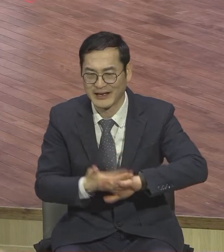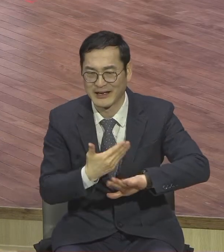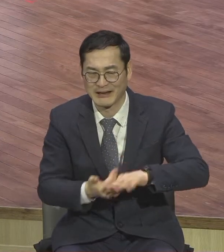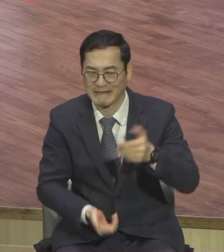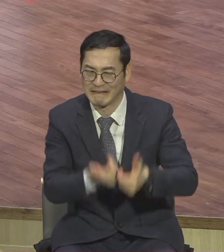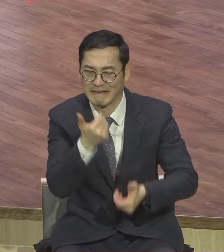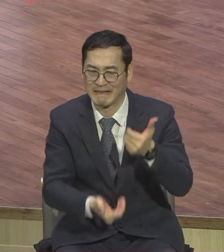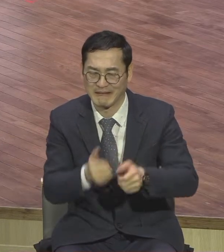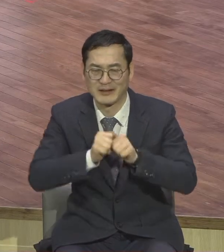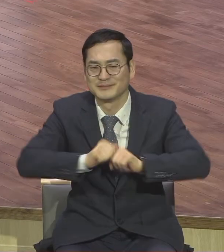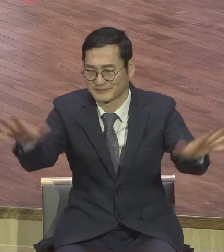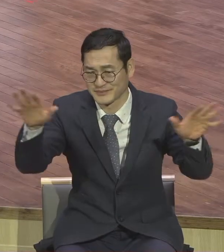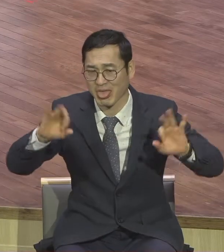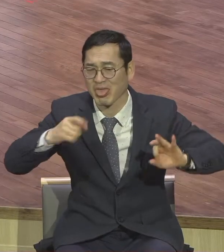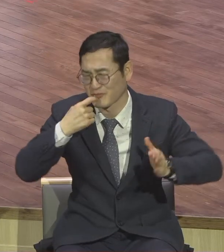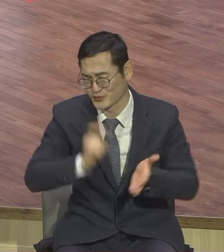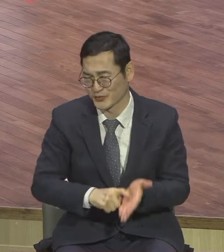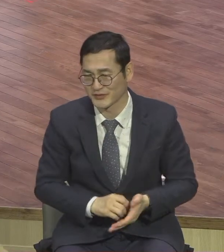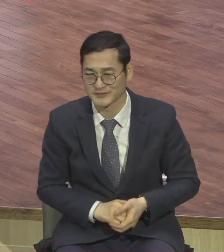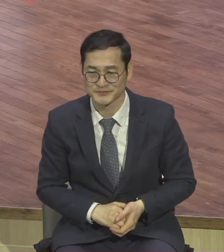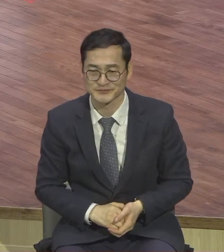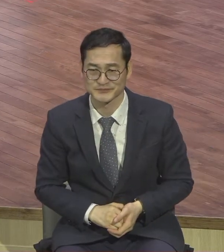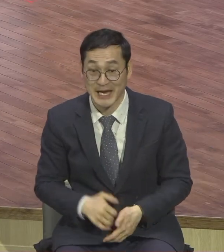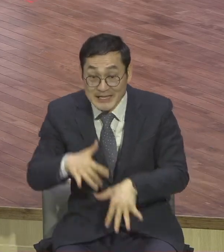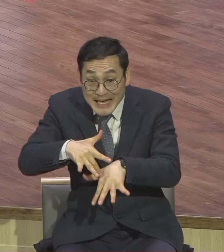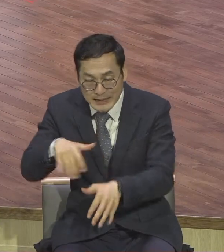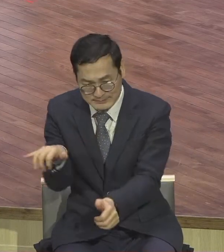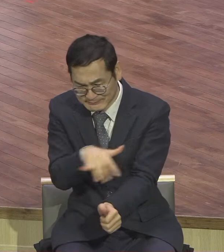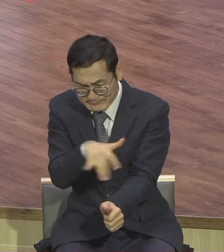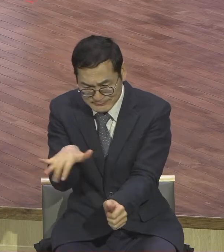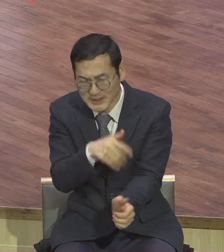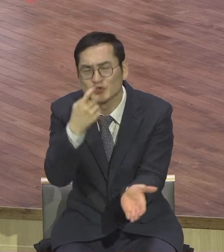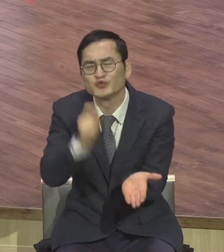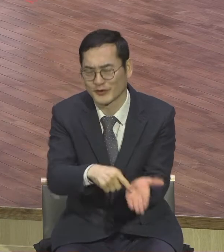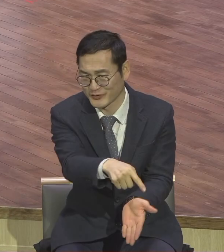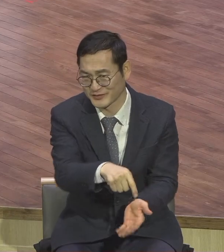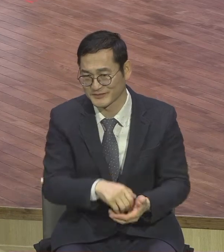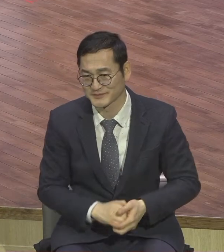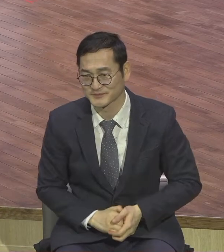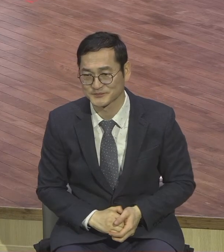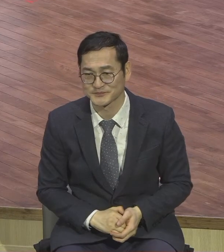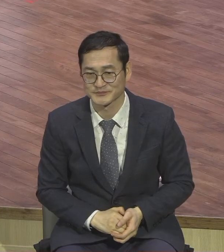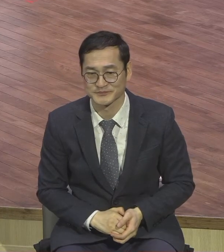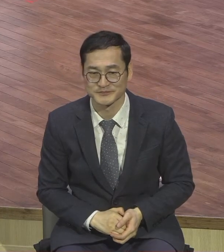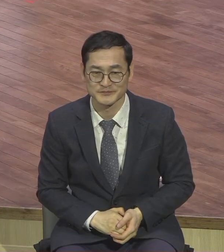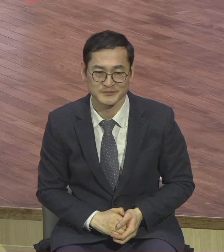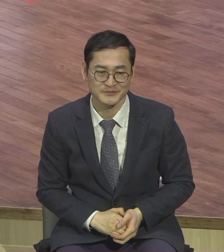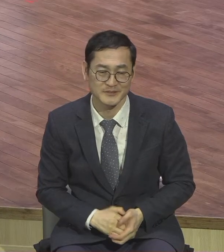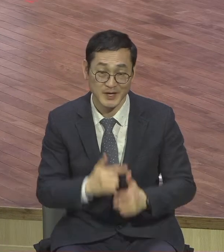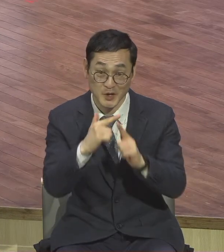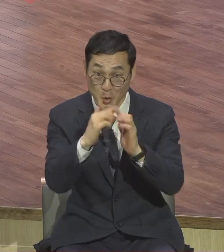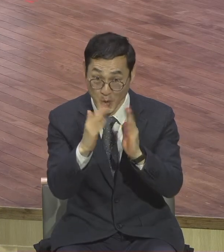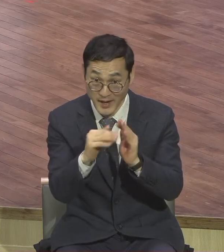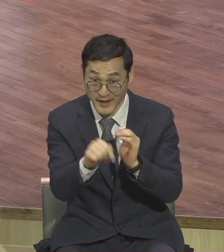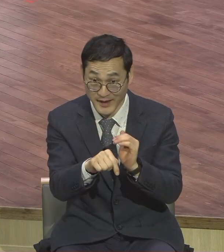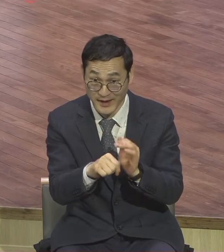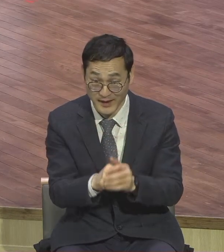달라 사단이 갖고 놀기 쉽죠 제일 쉬운 데가 교회예요 교회이기 때문에 건드리면 그냥